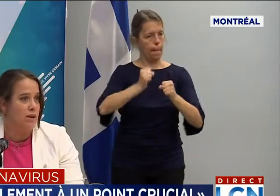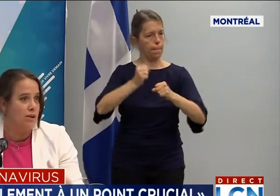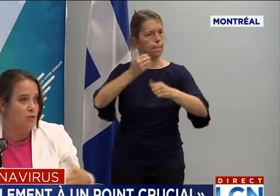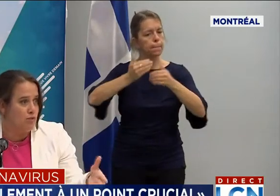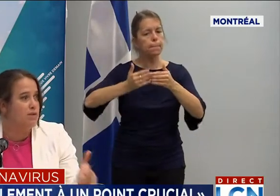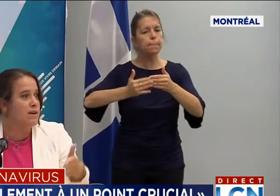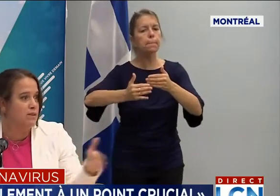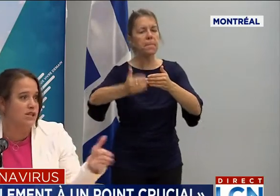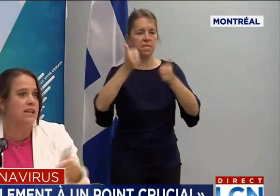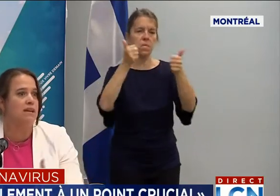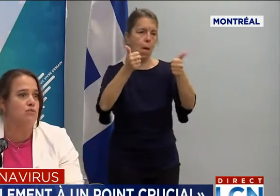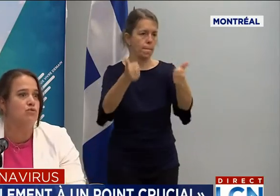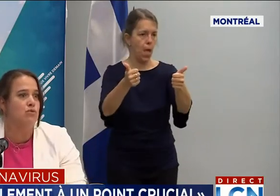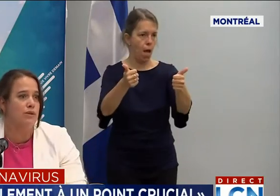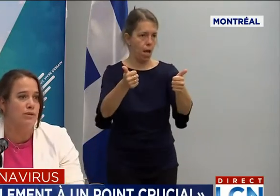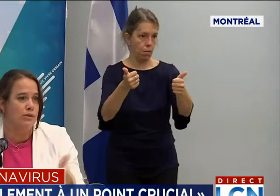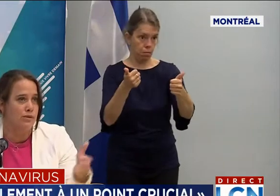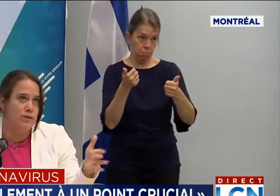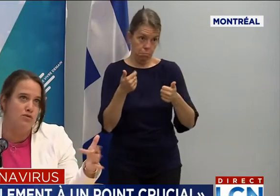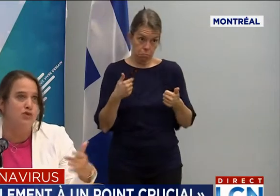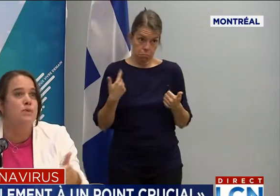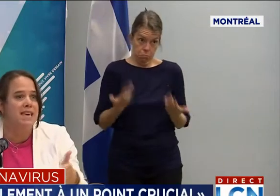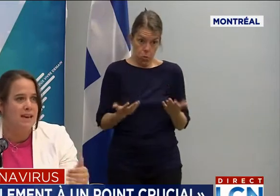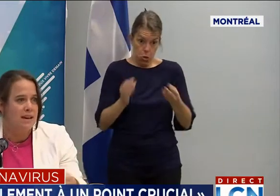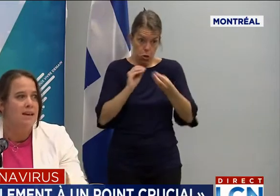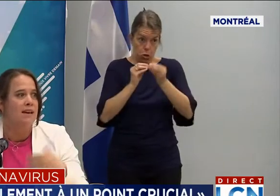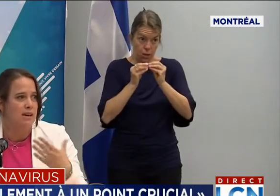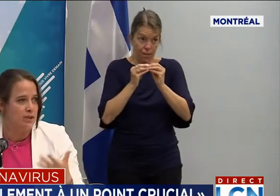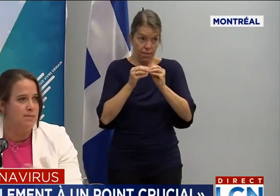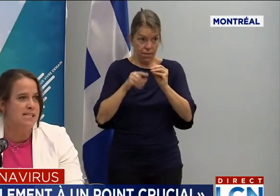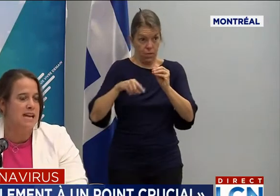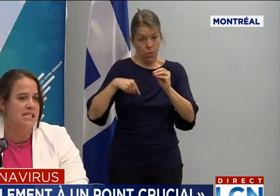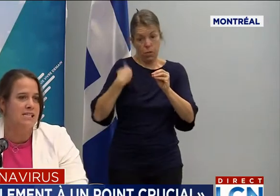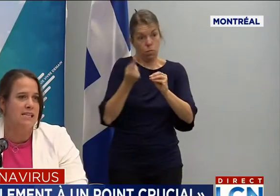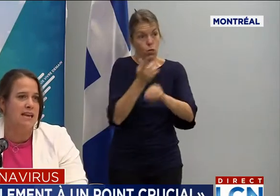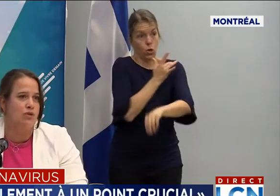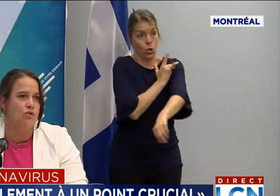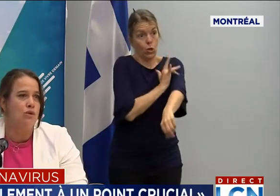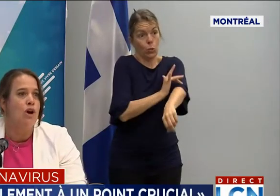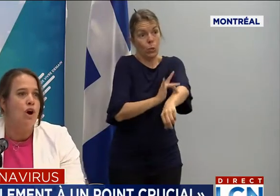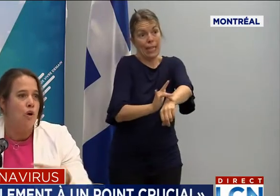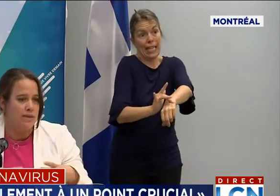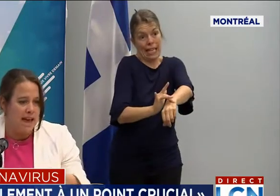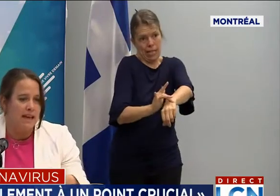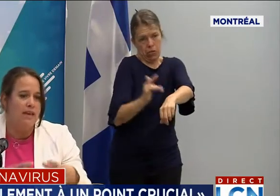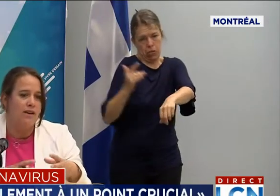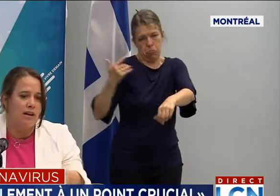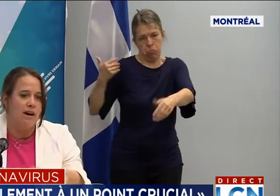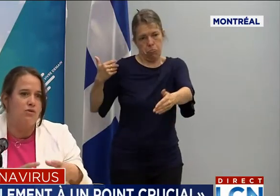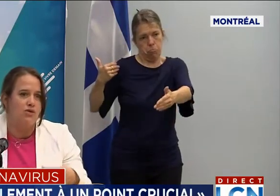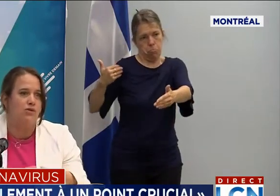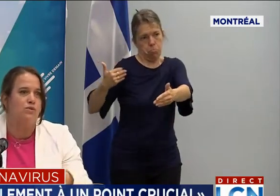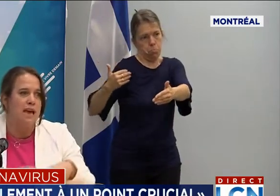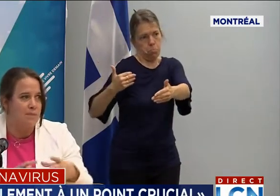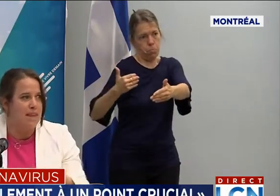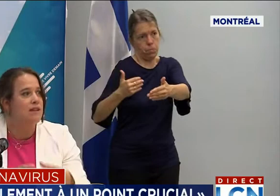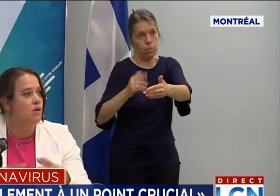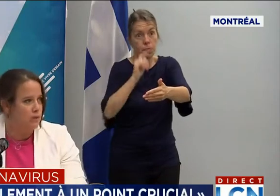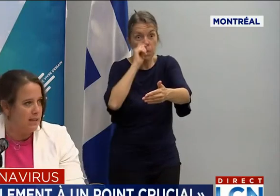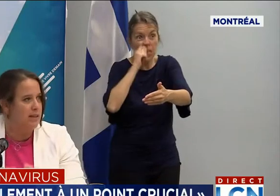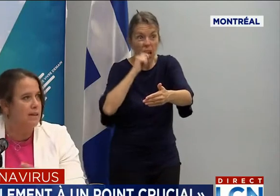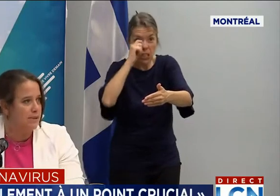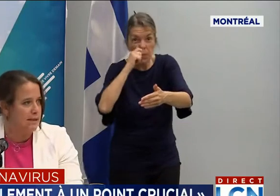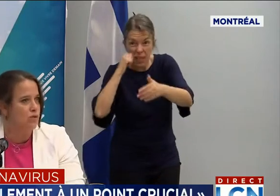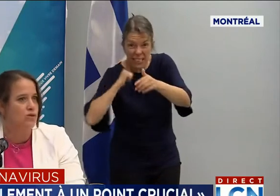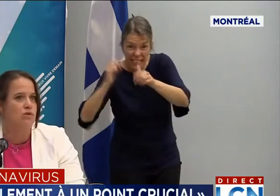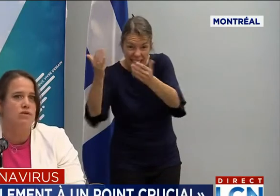a depuis, je dirais, juillet et le dépistage qui s'est accru. On arrive encore aujourd'hui à bien